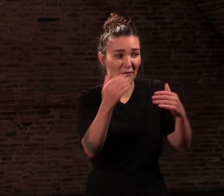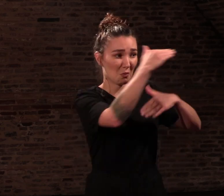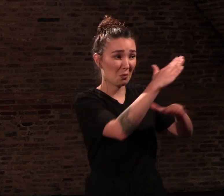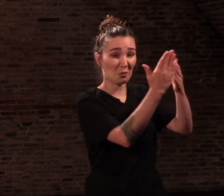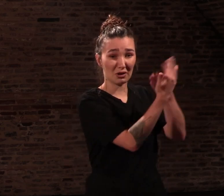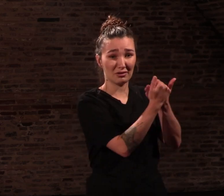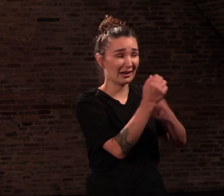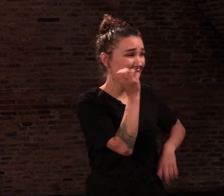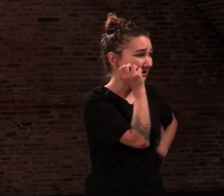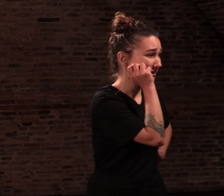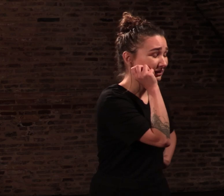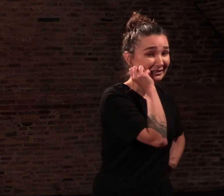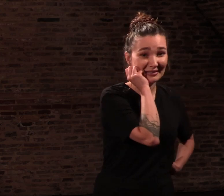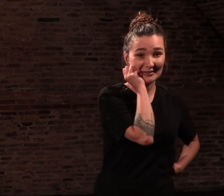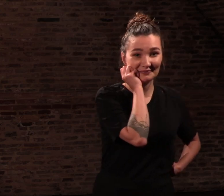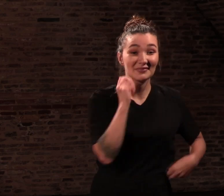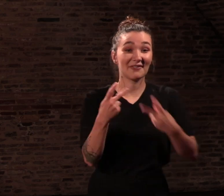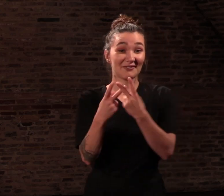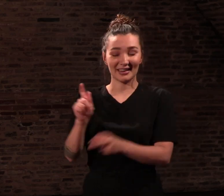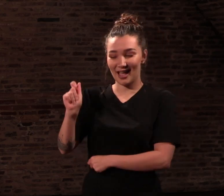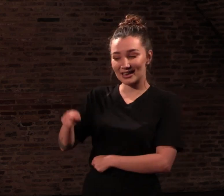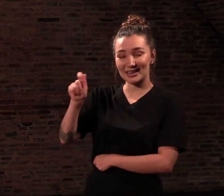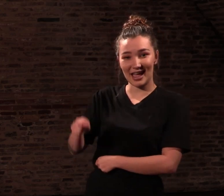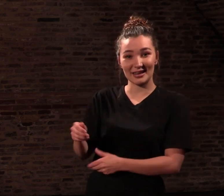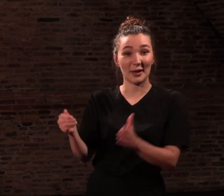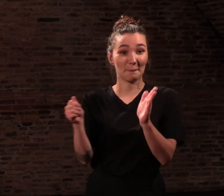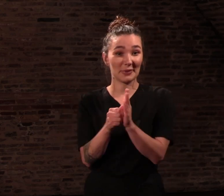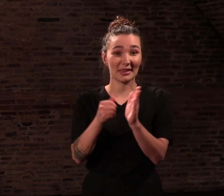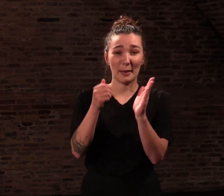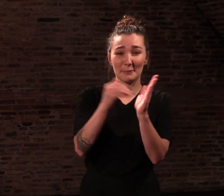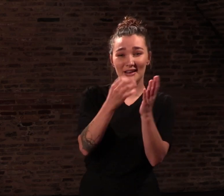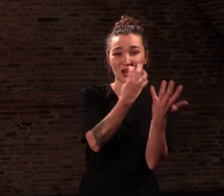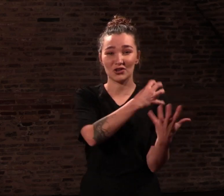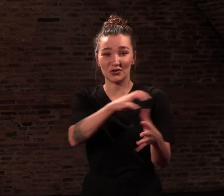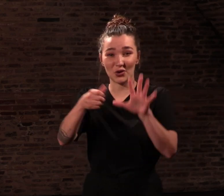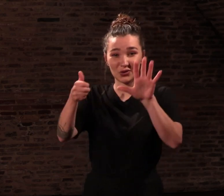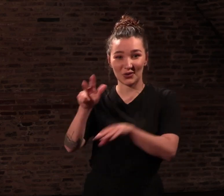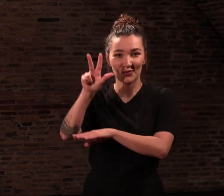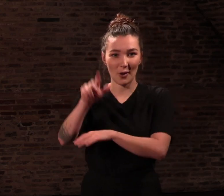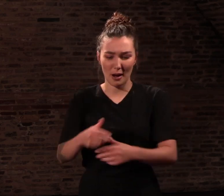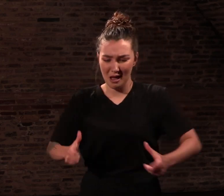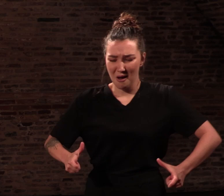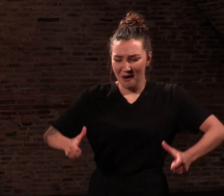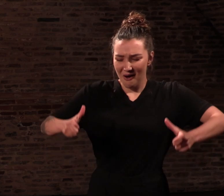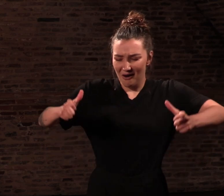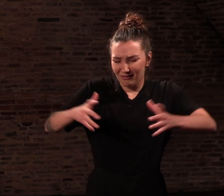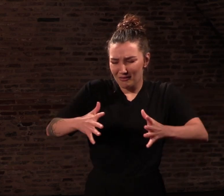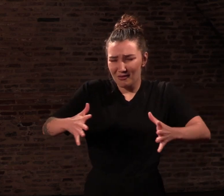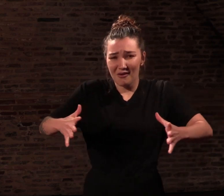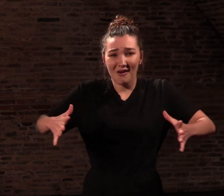à Cannes, en août 1963. Dans un hall immense, carrelé